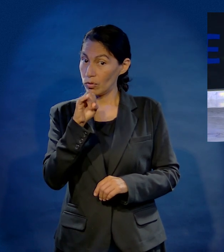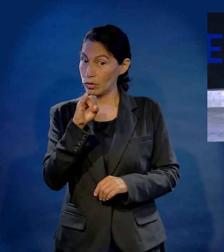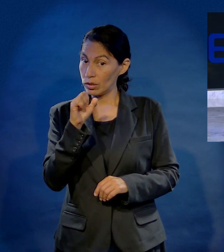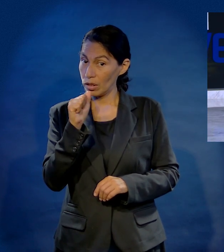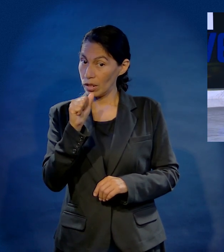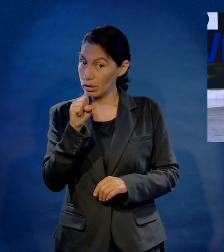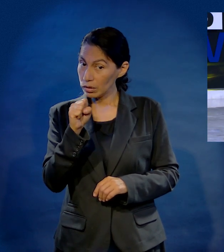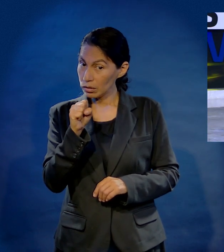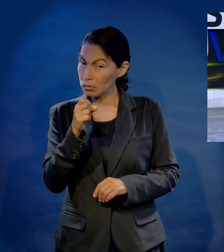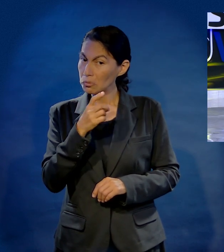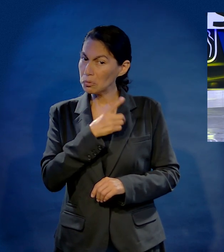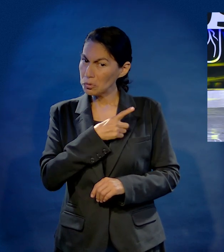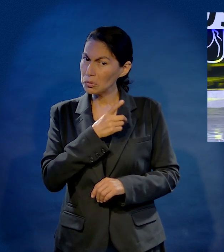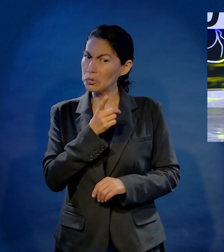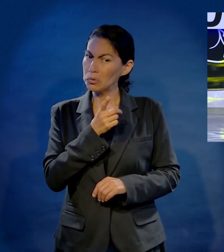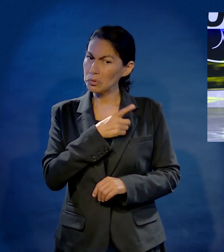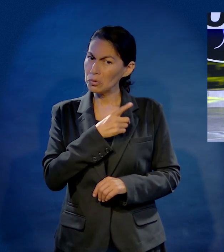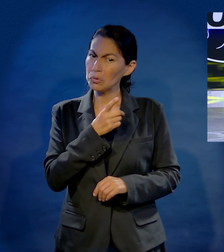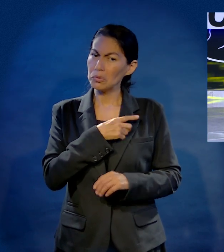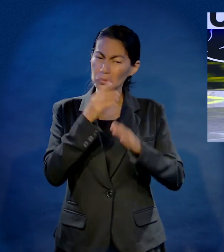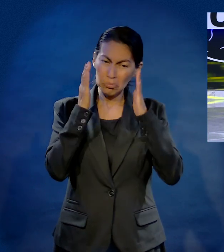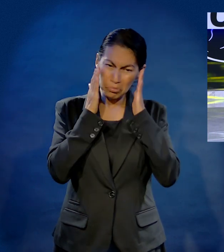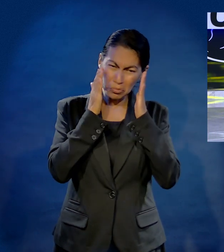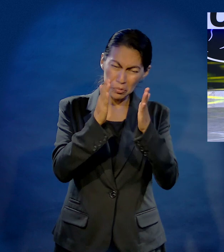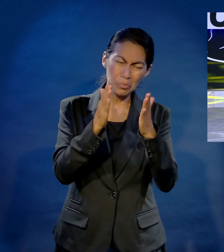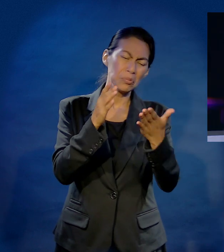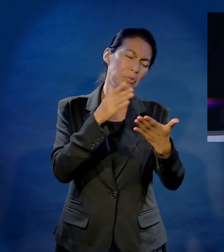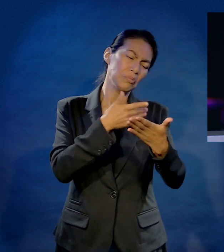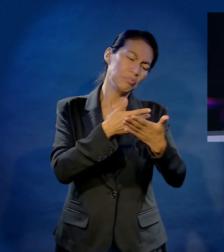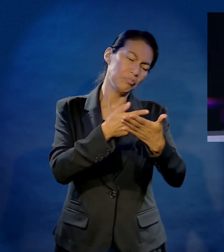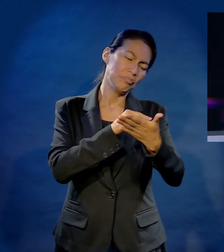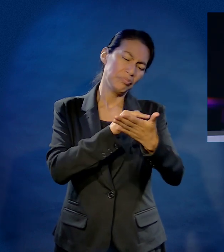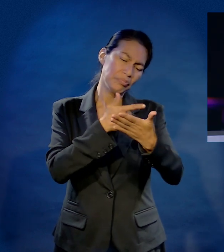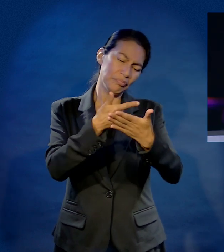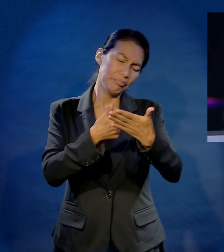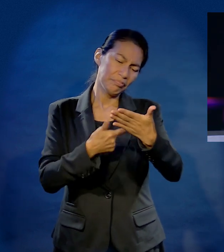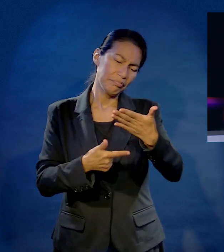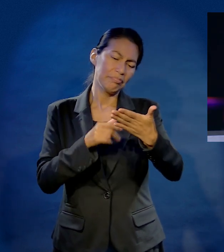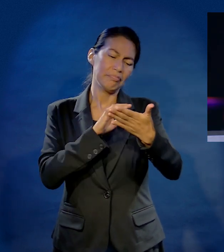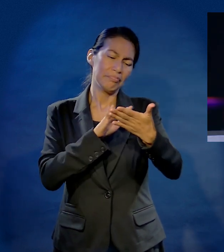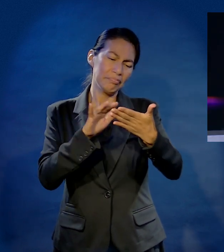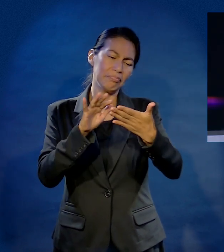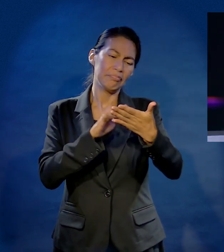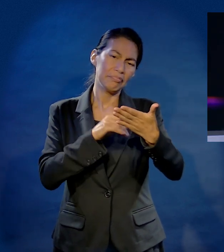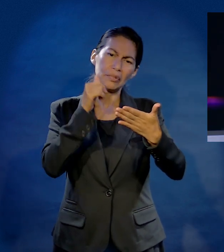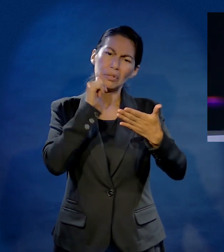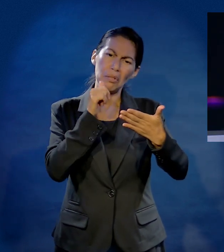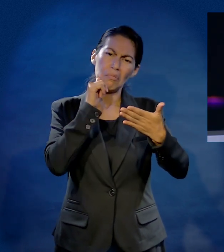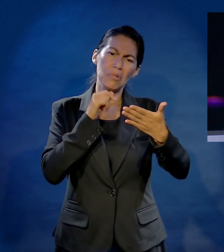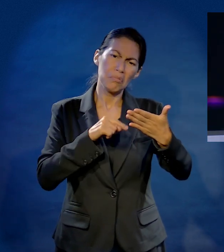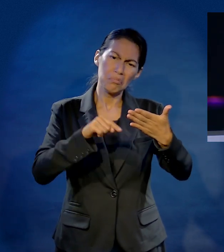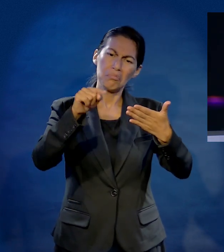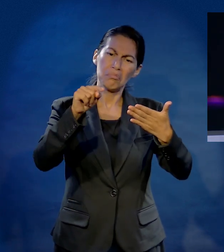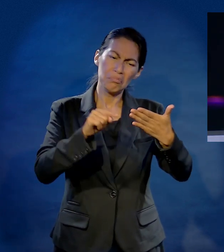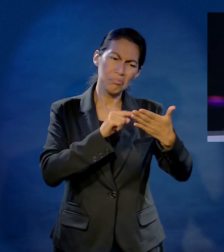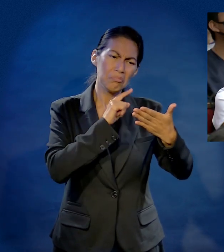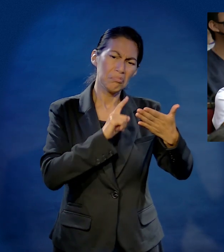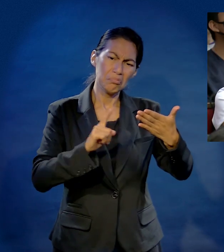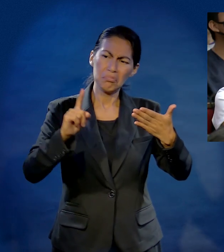Y Josías siempre solo, siempre solo, enfocado con su lista de un lado para otro, de un lado